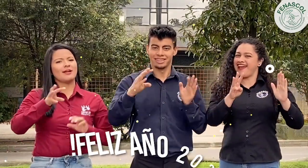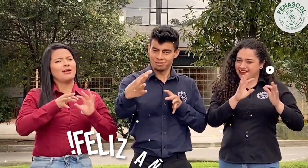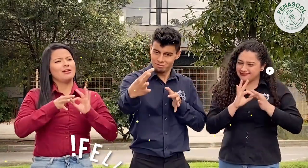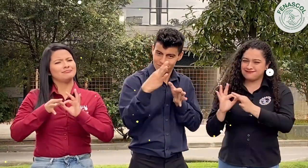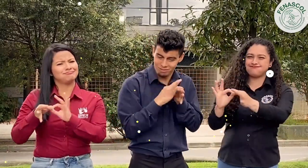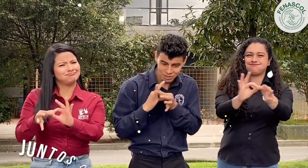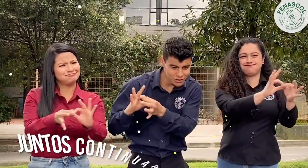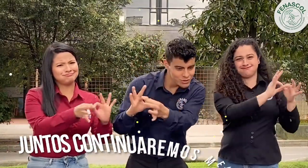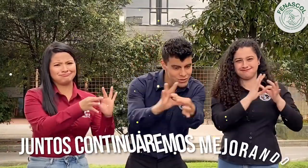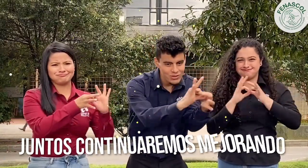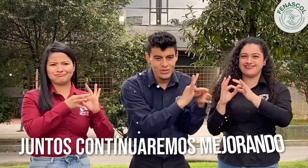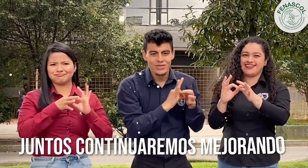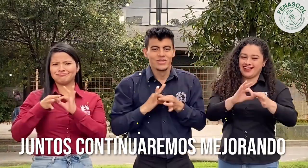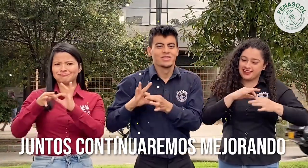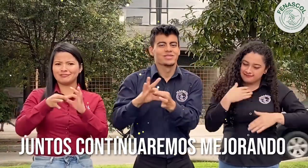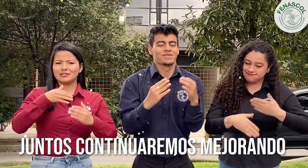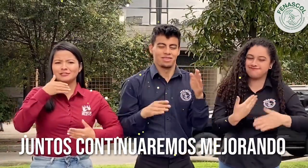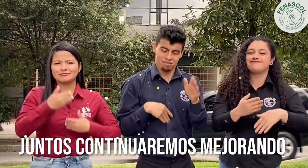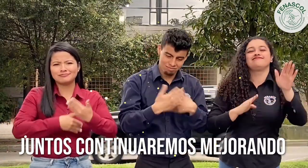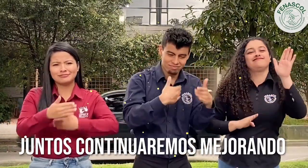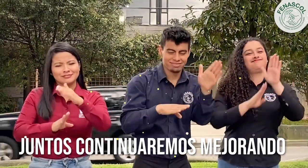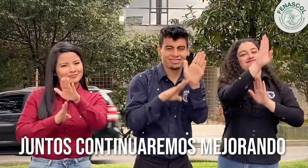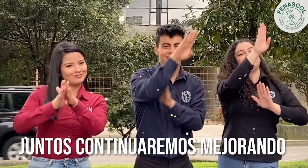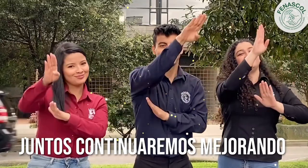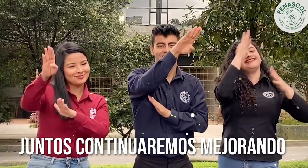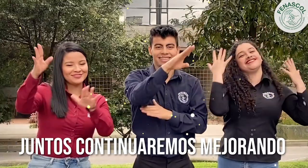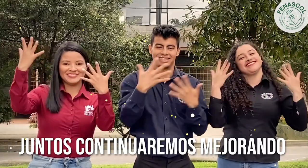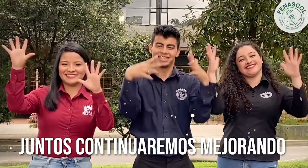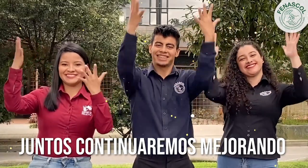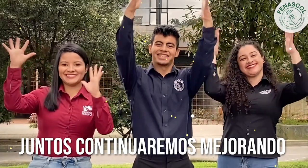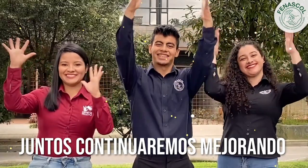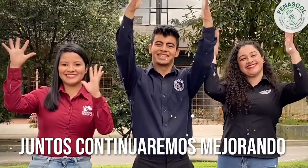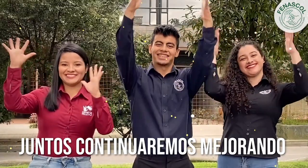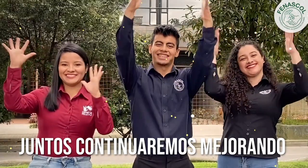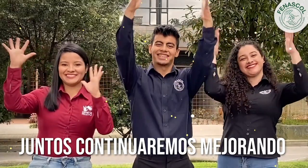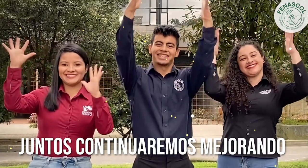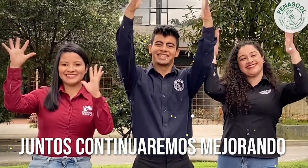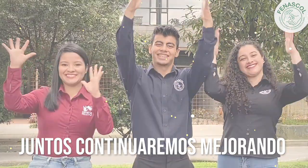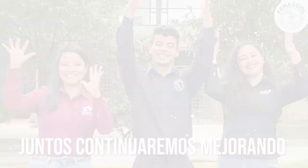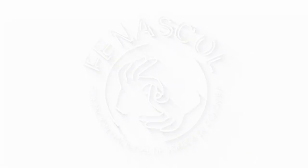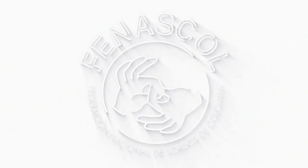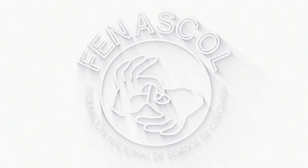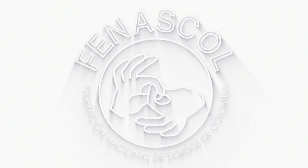¡Juntos continuaremos mejorando! ¡Juntos continuaremos